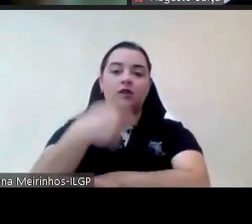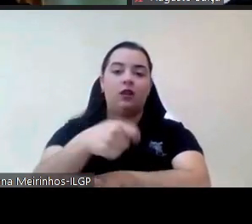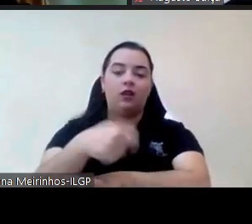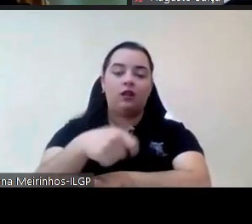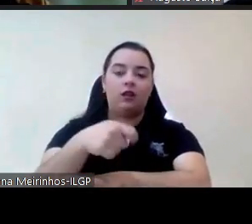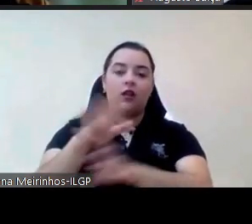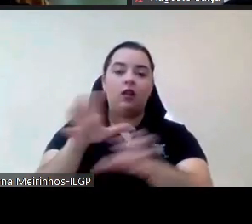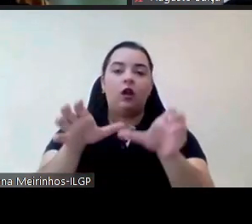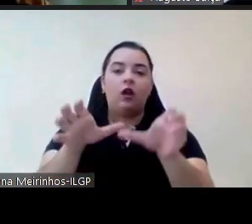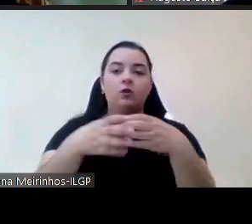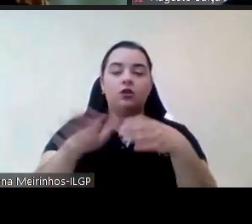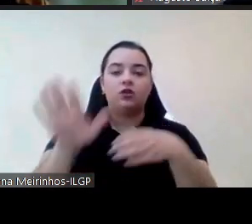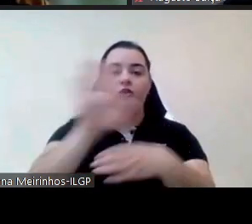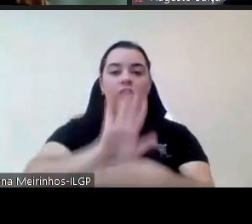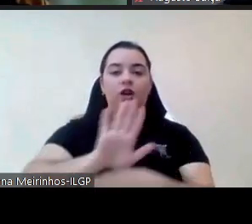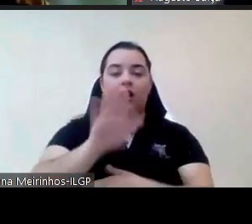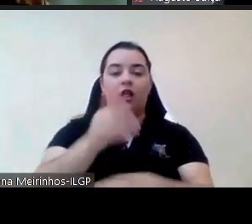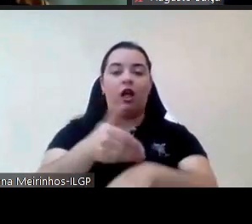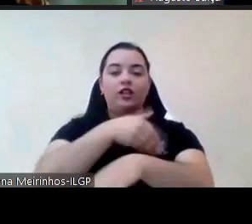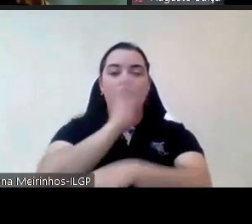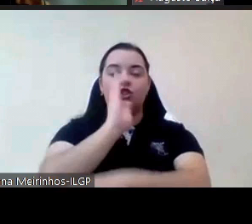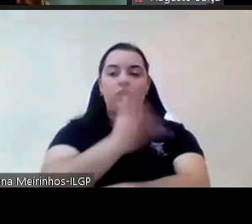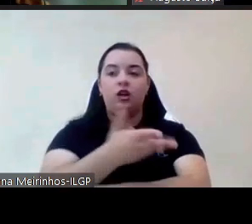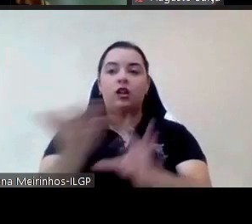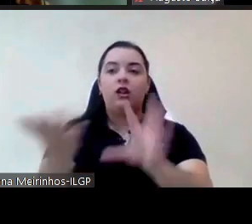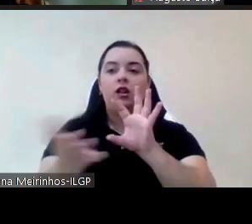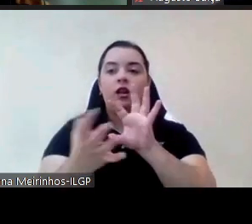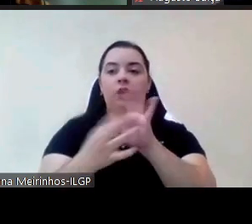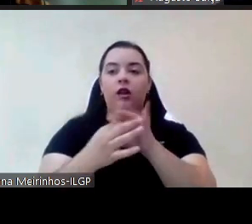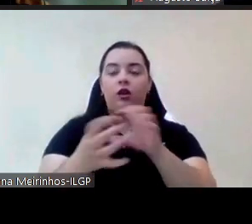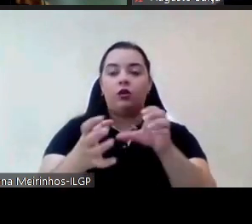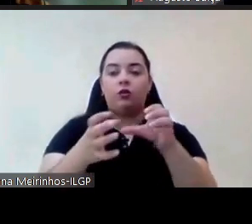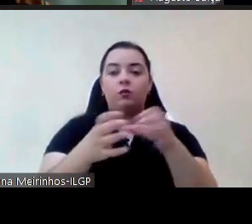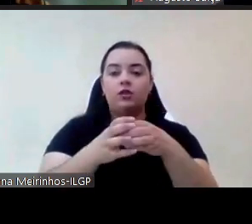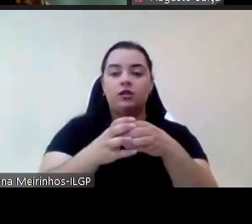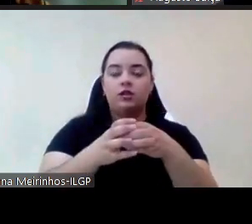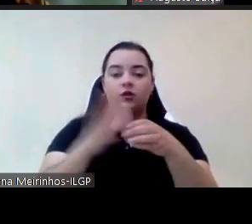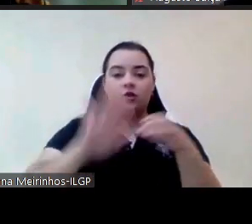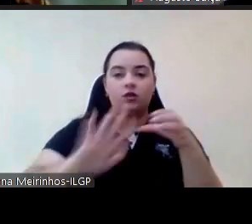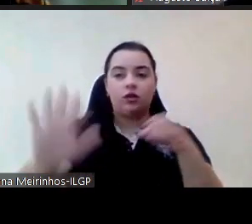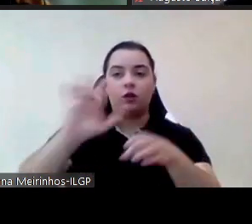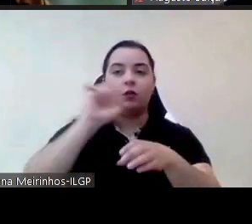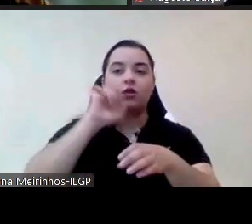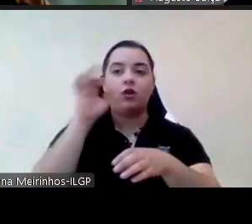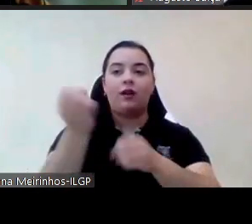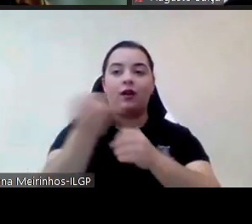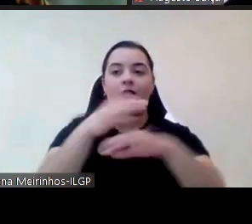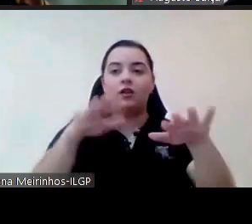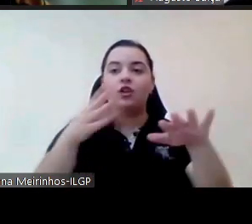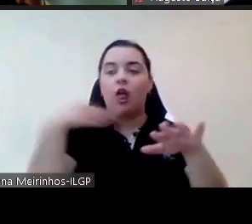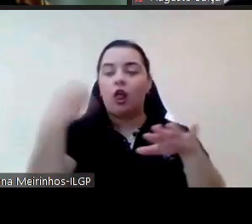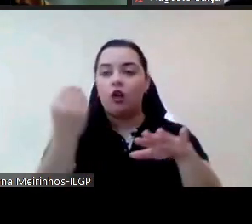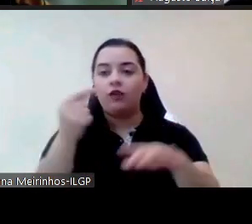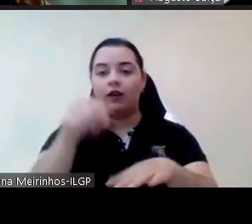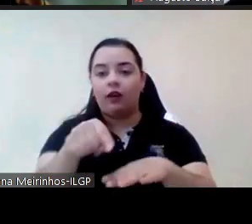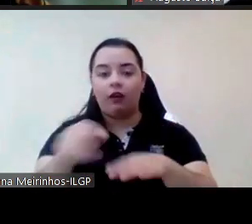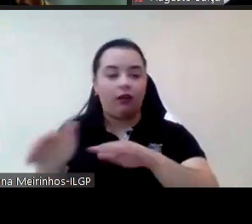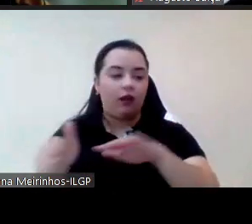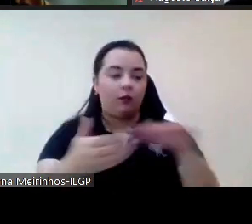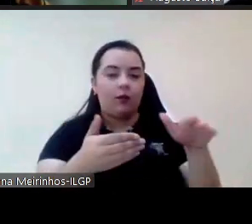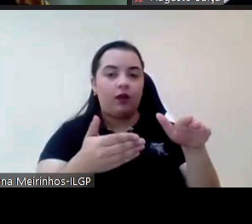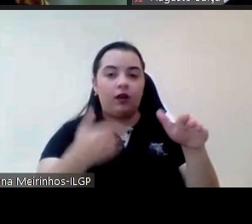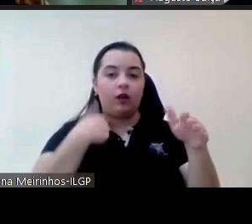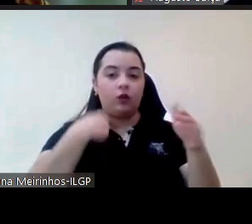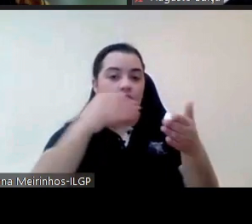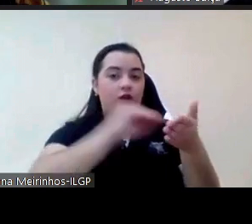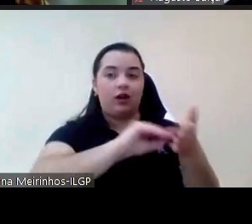da proteção das crianças e jovens foi numa altura em que eu nem secretária tinha não é se tinha